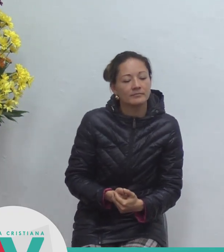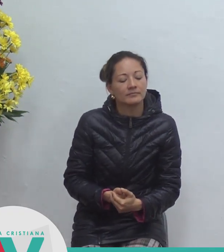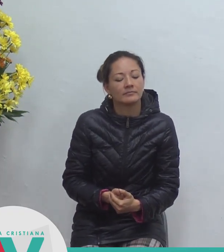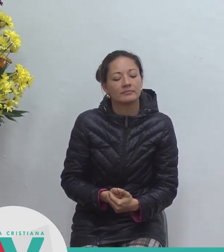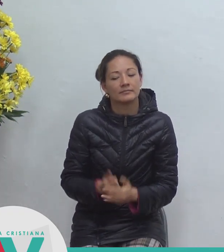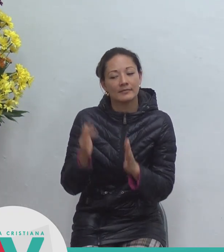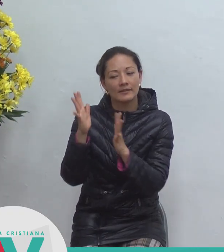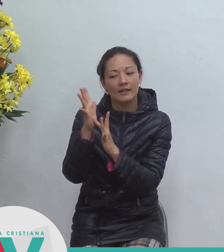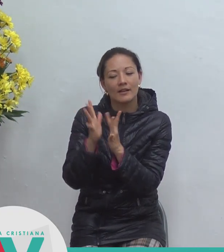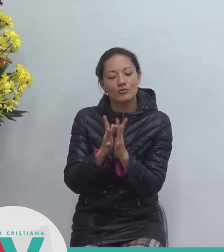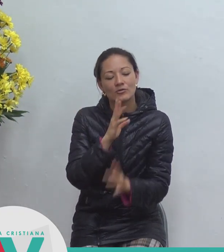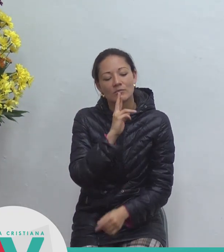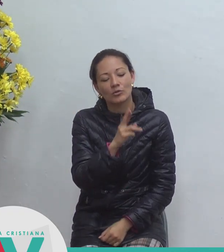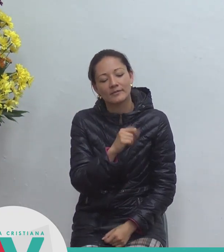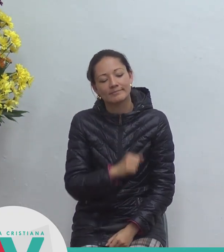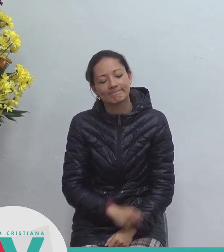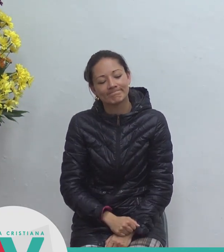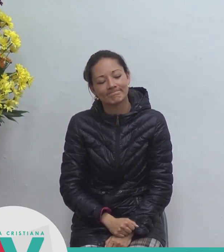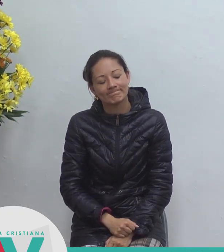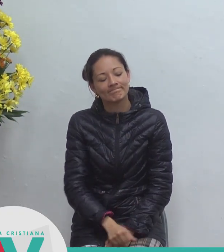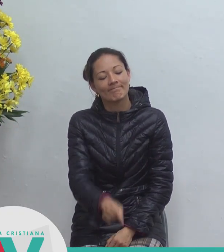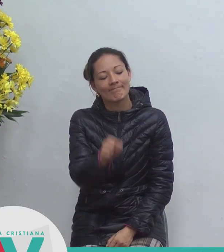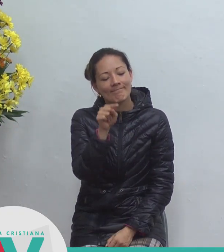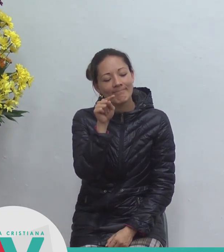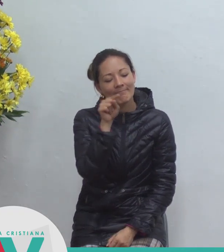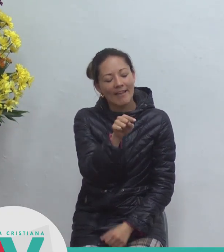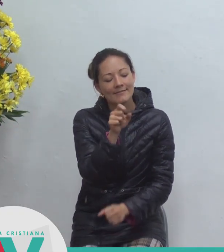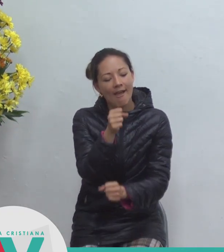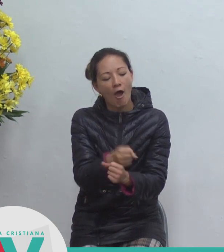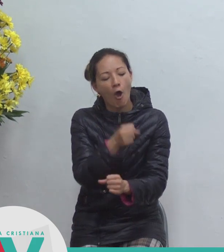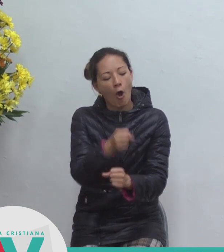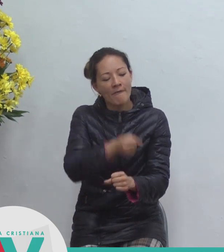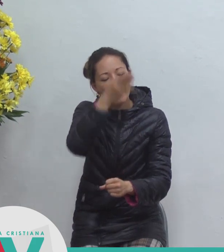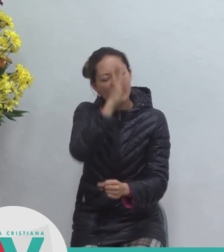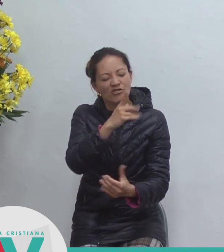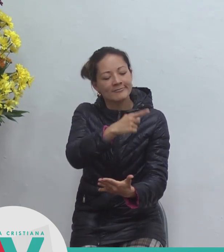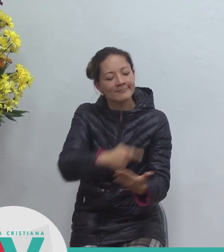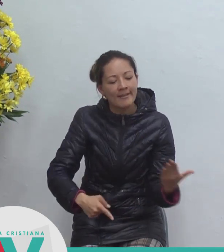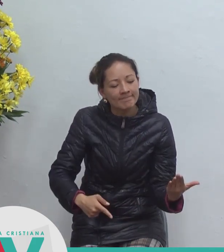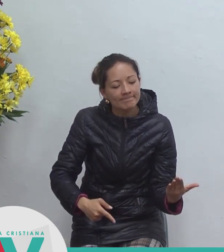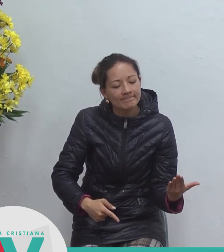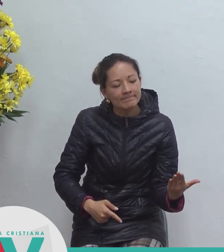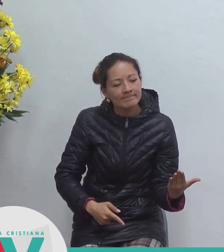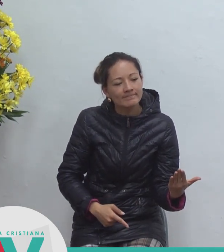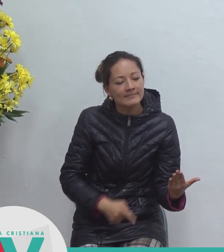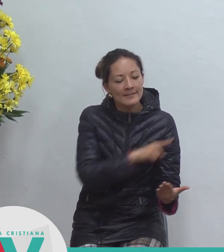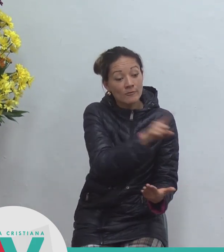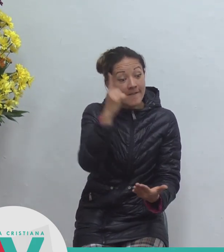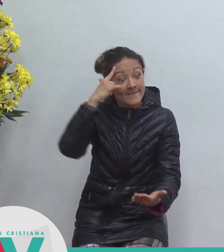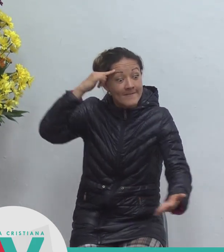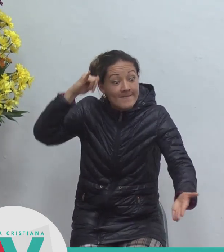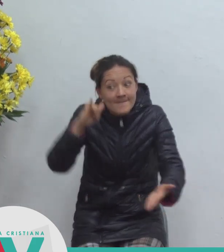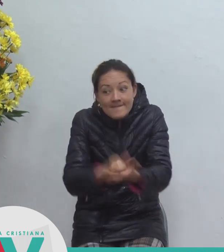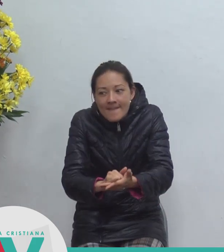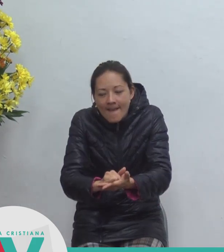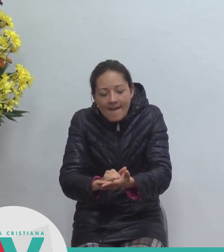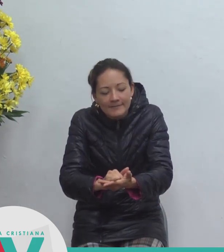respondió jesús y le dijo esta es la obra de dios que que creáis en el que él